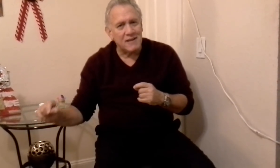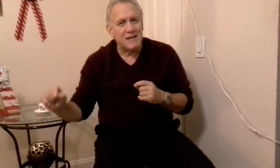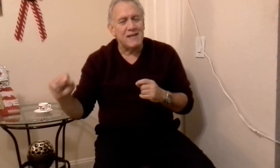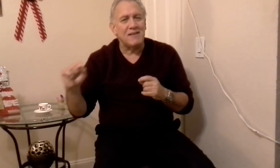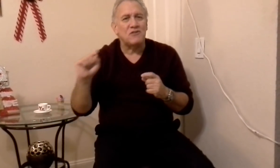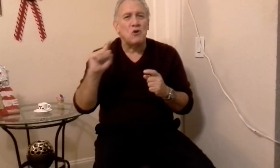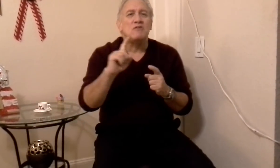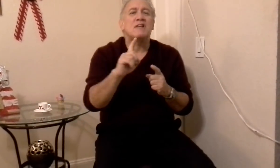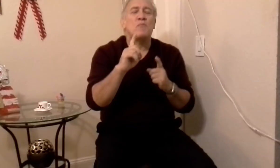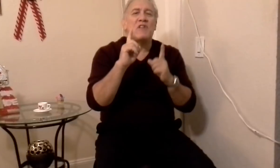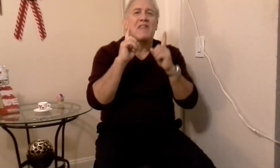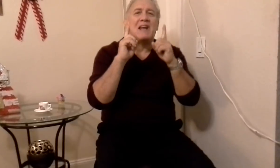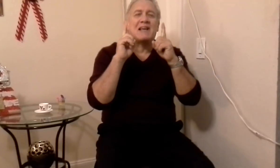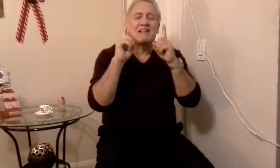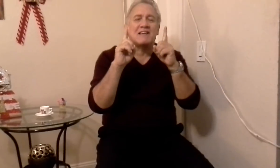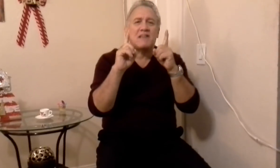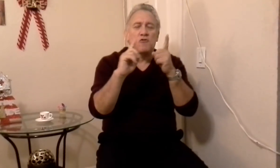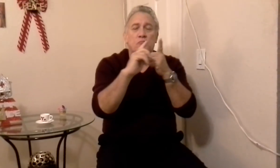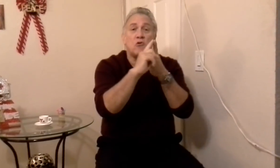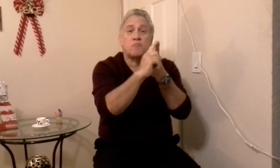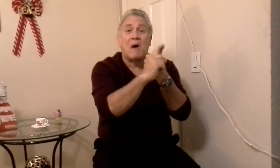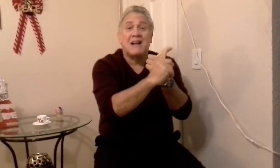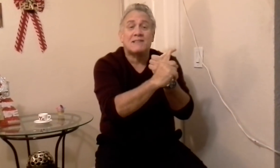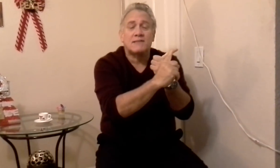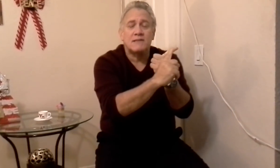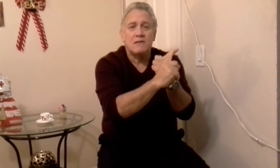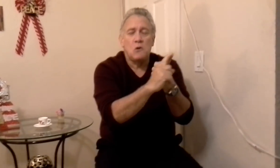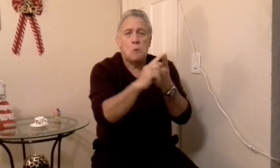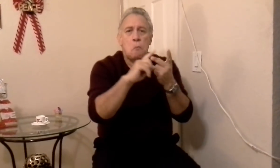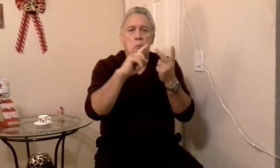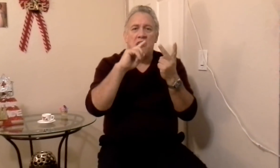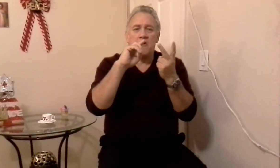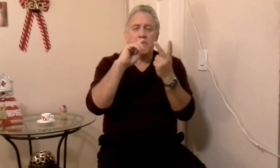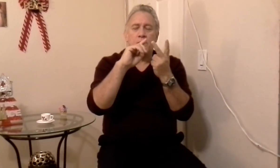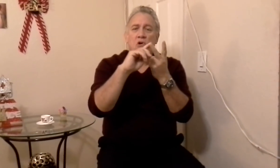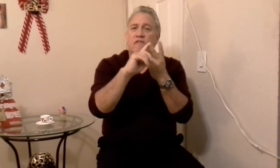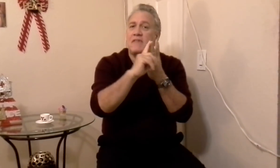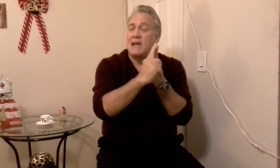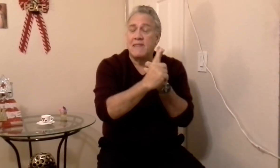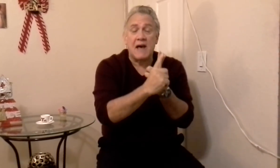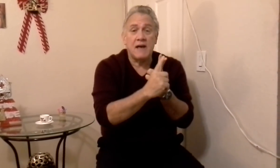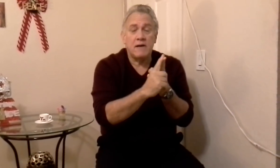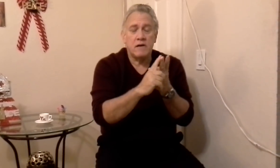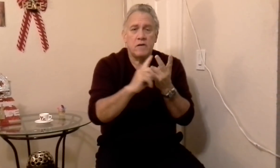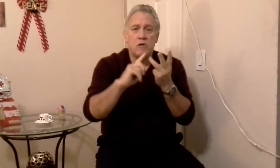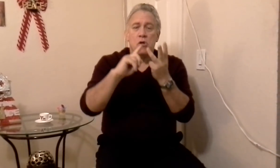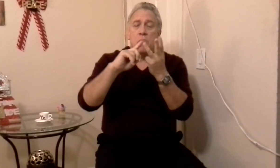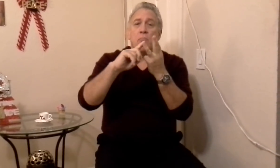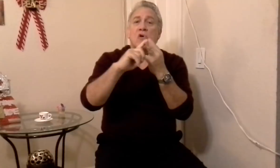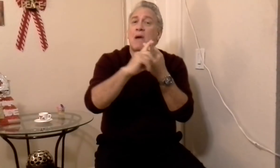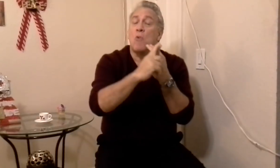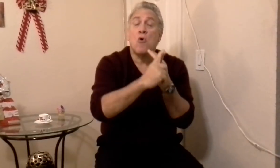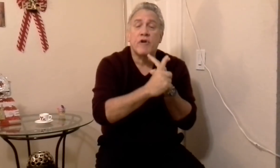y entonces puede darle gracias a Dios por paz, por fidelidad, por amor,